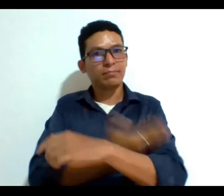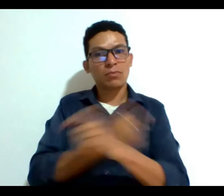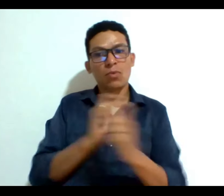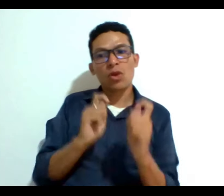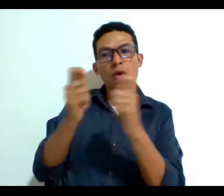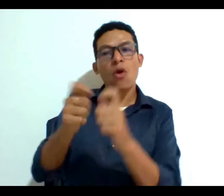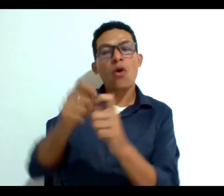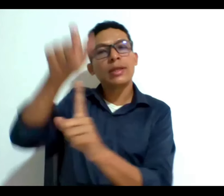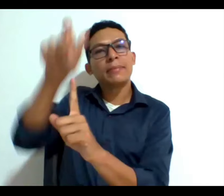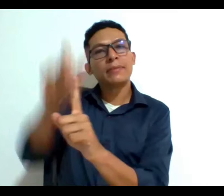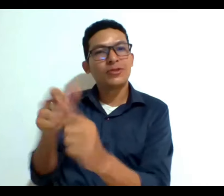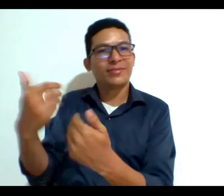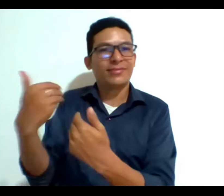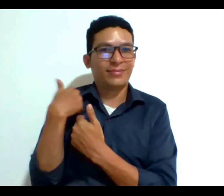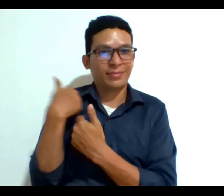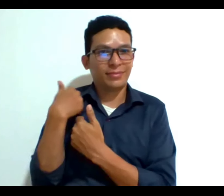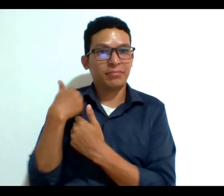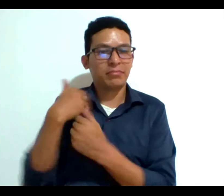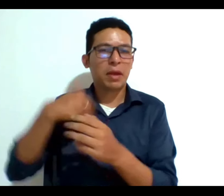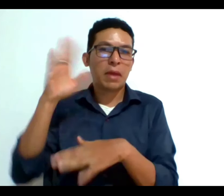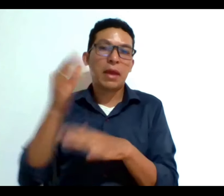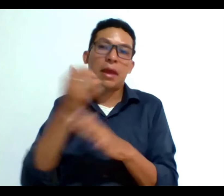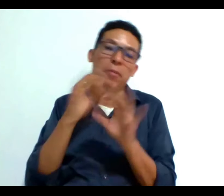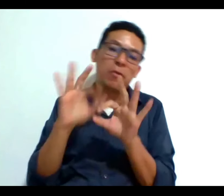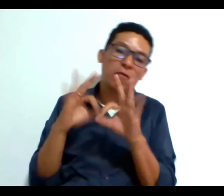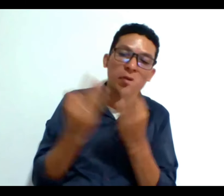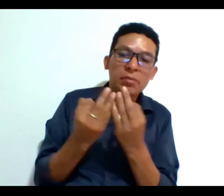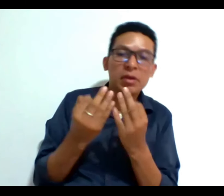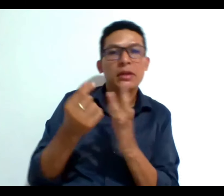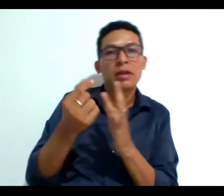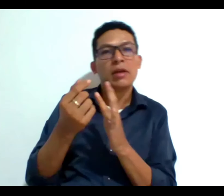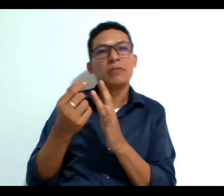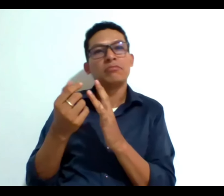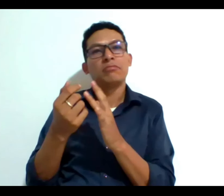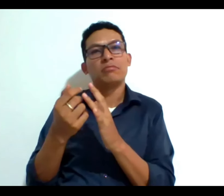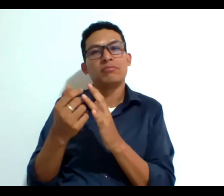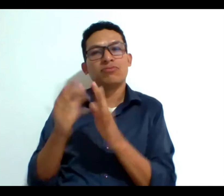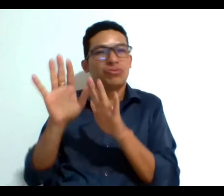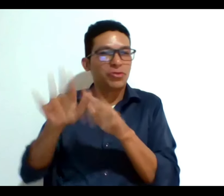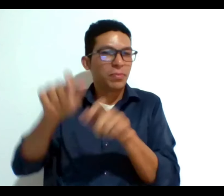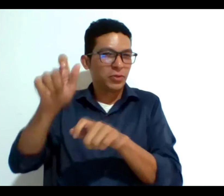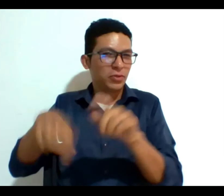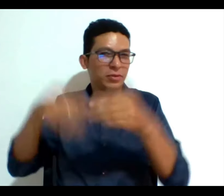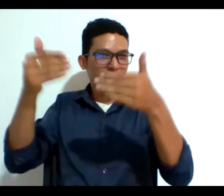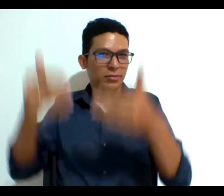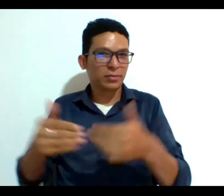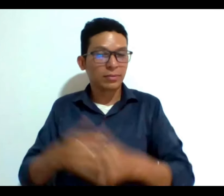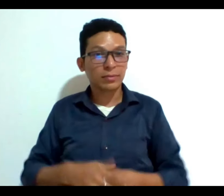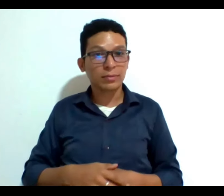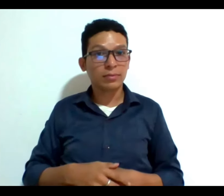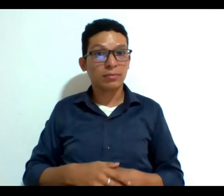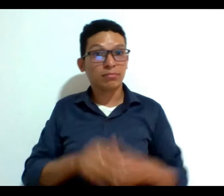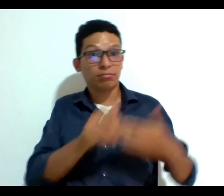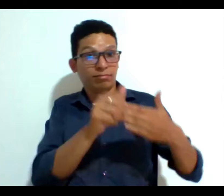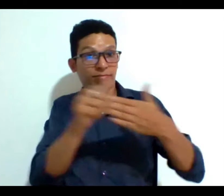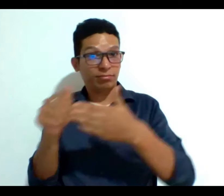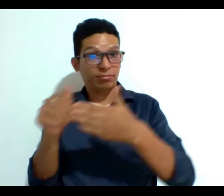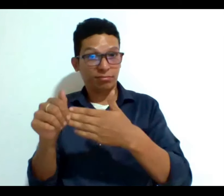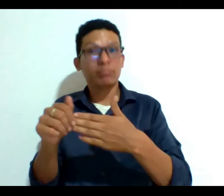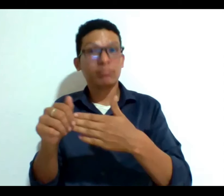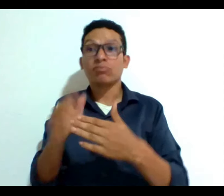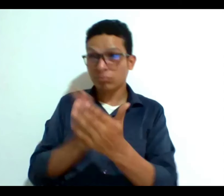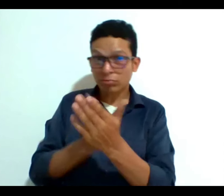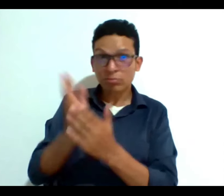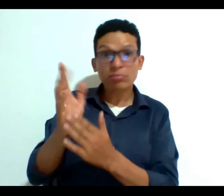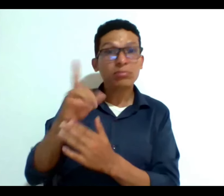que la mayoría de veces era un pariente un familiar de la persona con discapacidad entonces ese modelo reinaba y sigue estando vigente